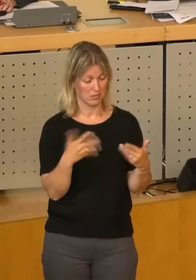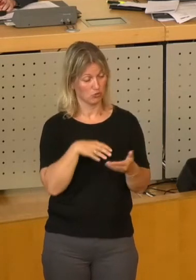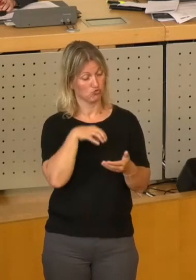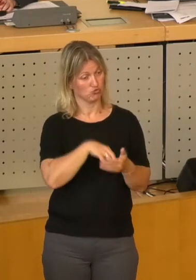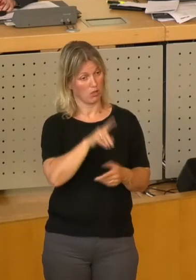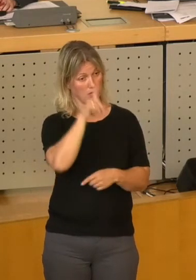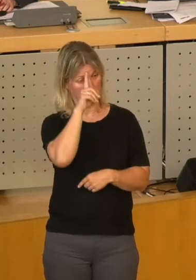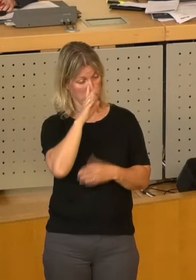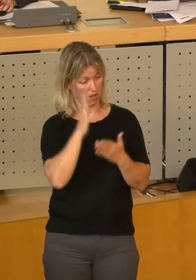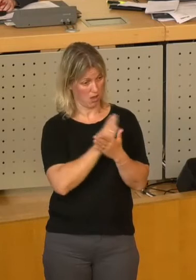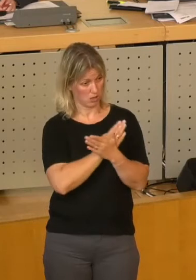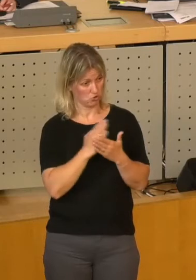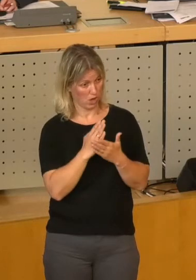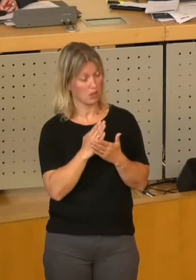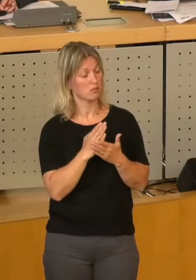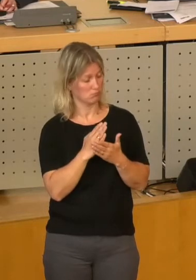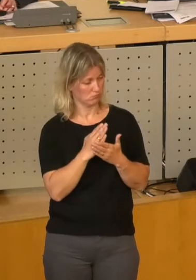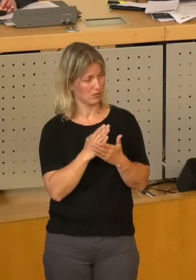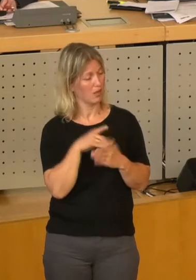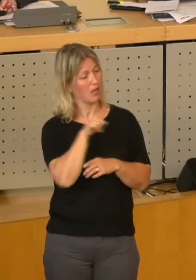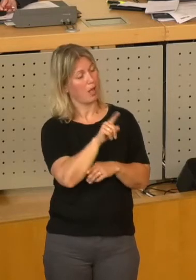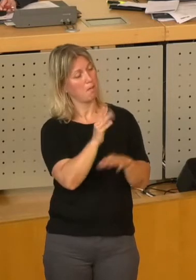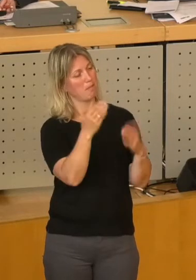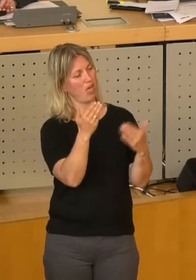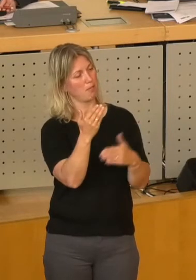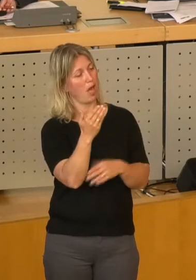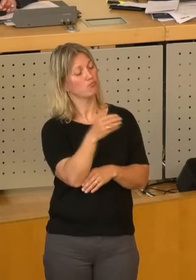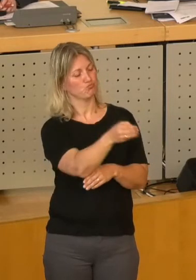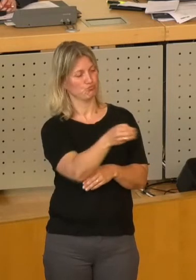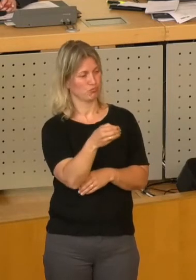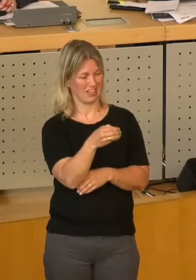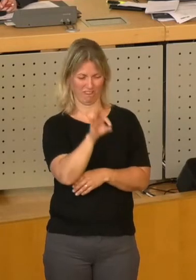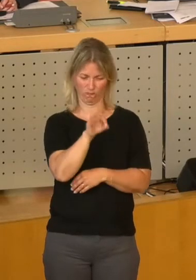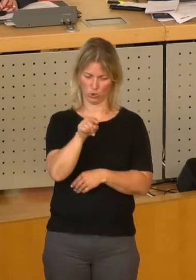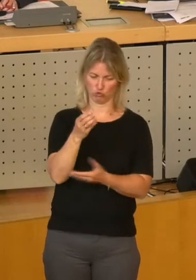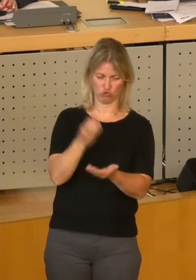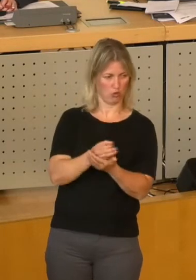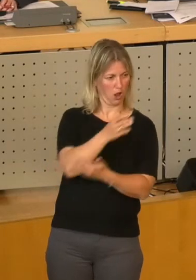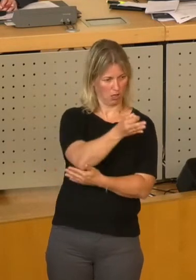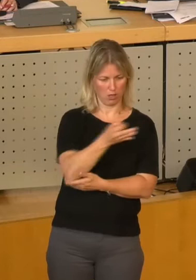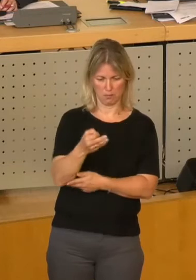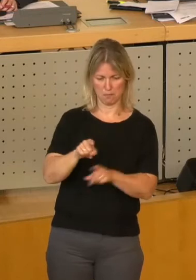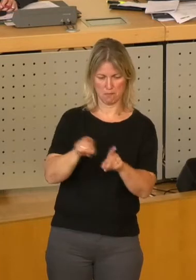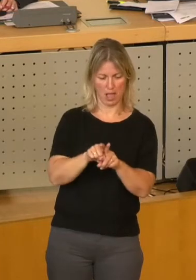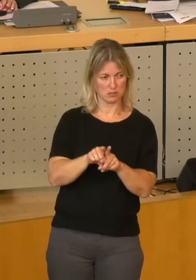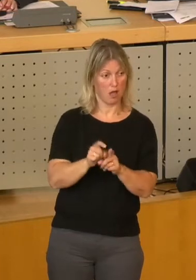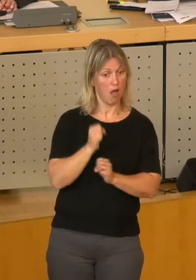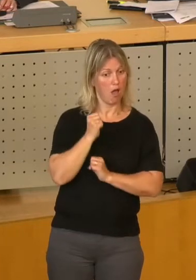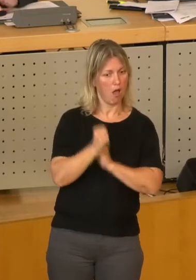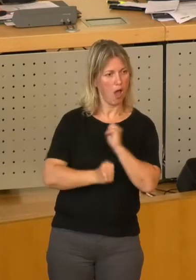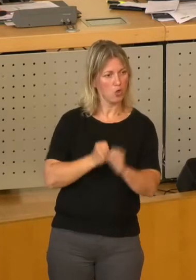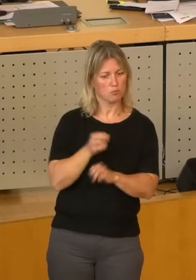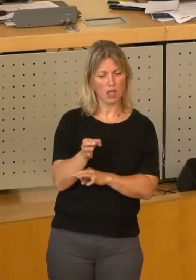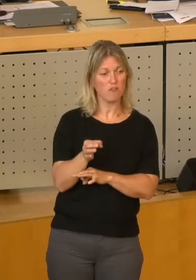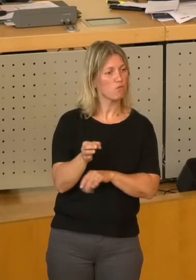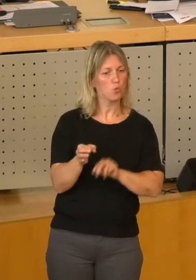Amtsleitern entscheidet und den Bewerber A für das Amt A gut befindet, dann heißt das eben nicht, dass er Bewerber A auch für